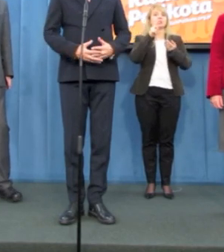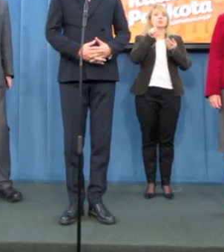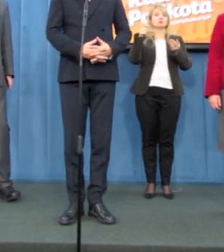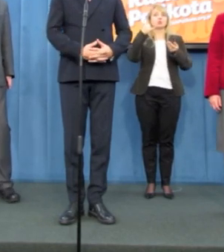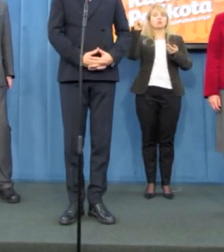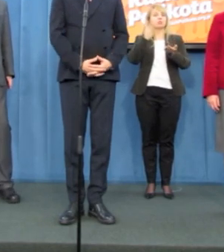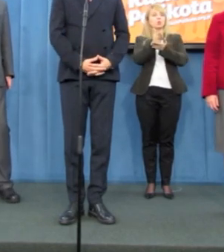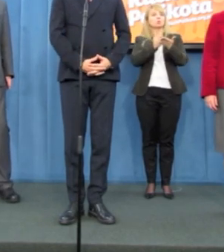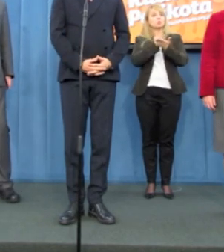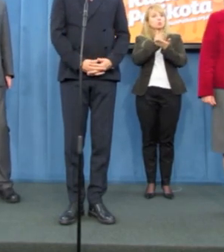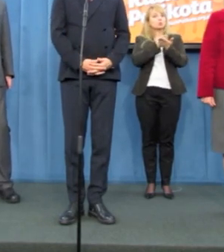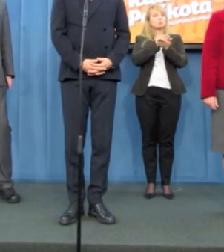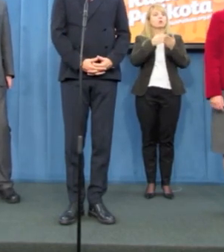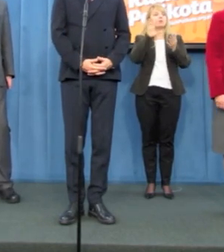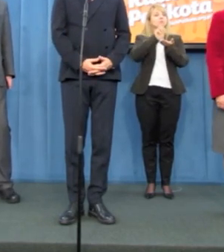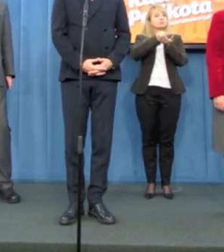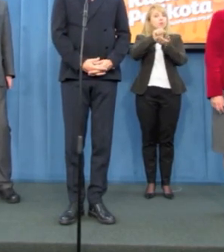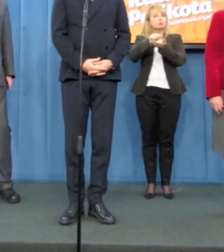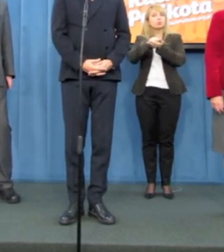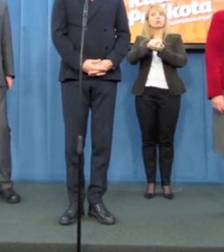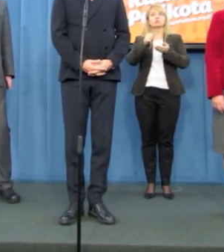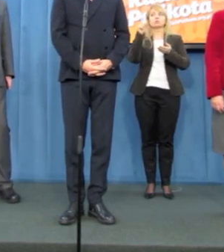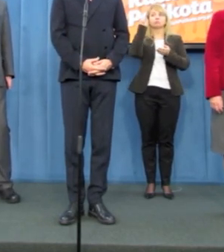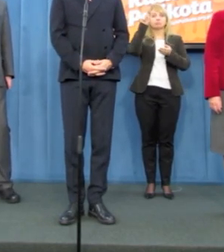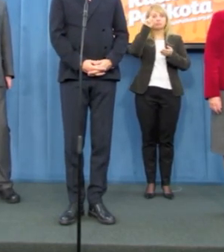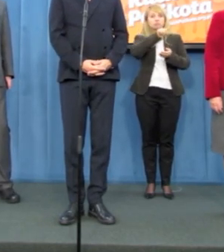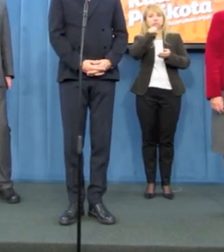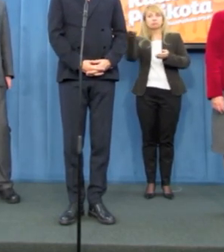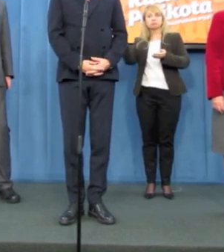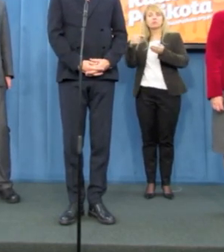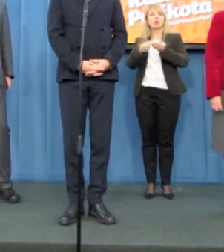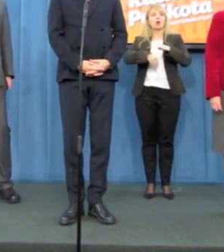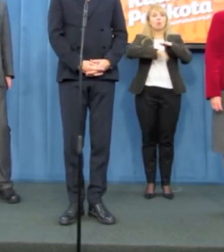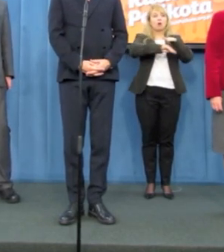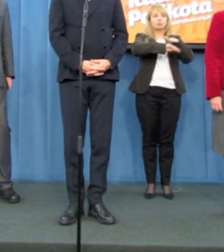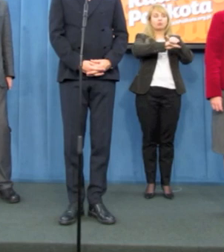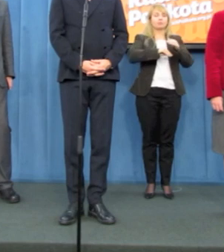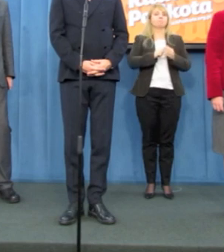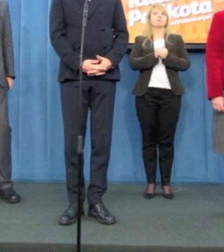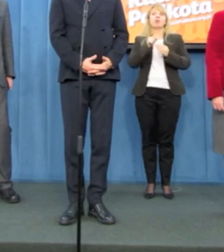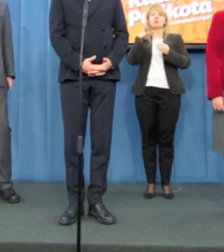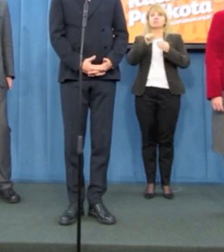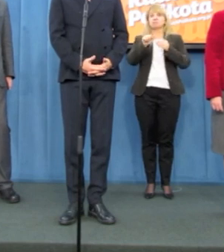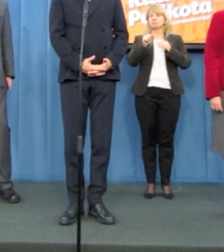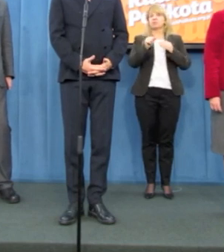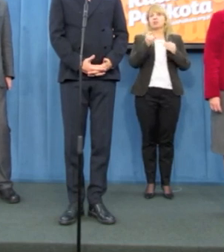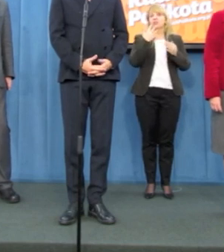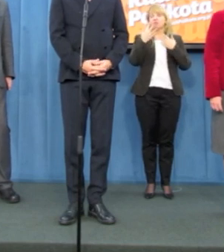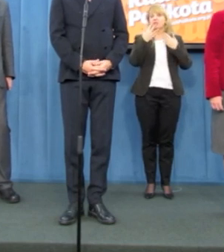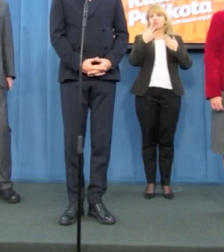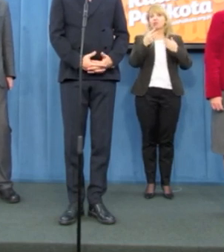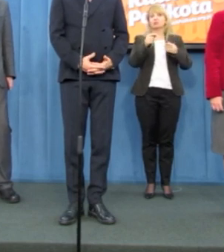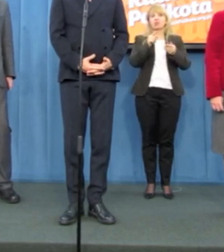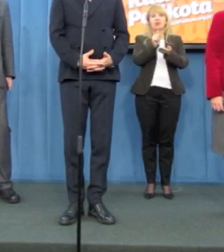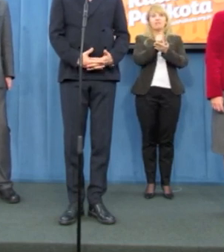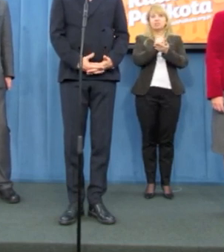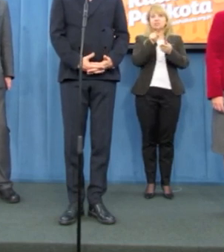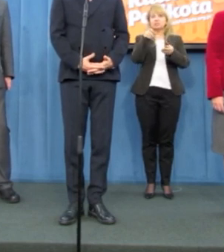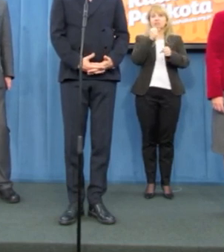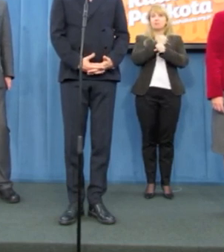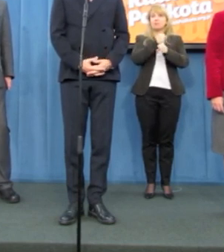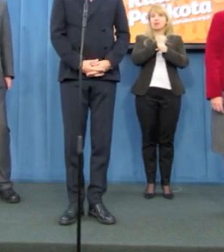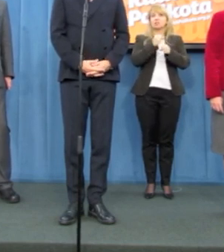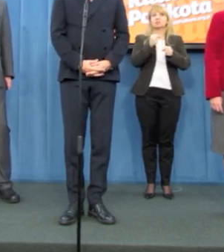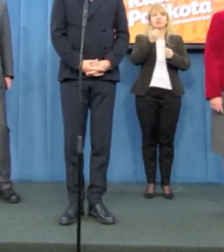służby w Polsce zajmujące się ścigami korupcji. Po drugie, efekty pracy tej służby są żadne, można powiedzieć. Przyprawia, że nie ma